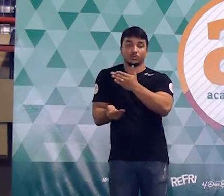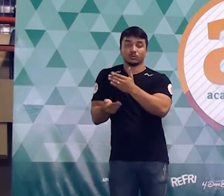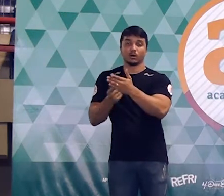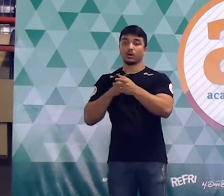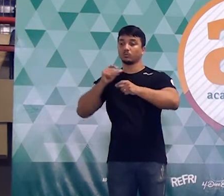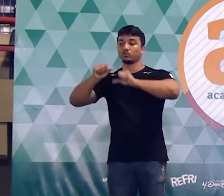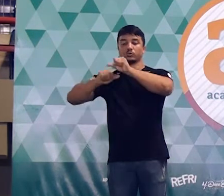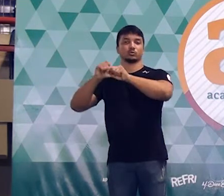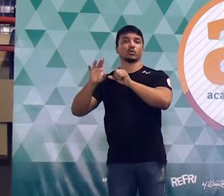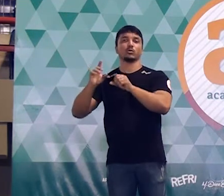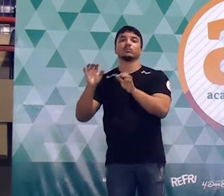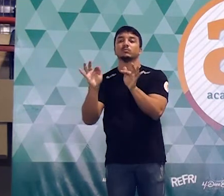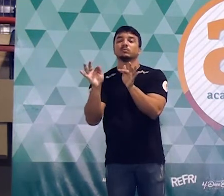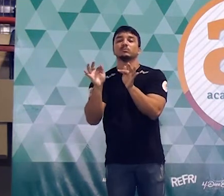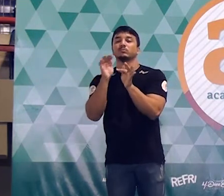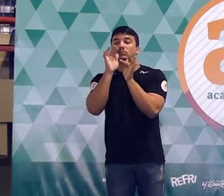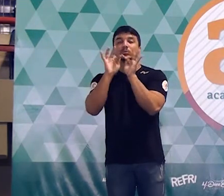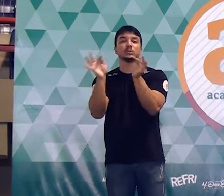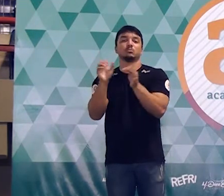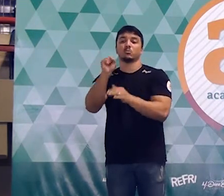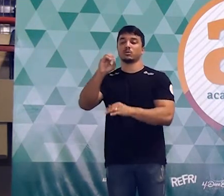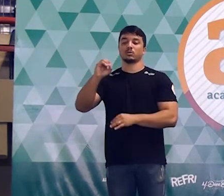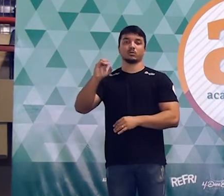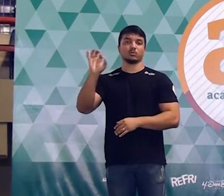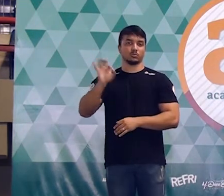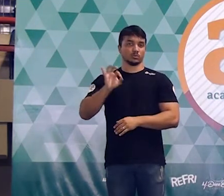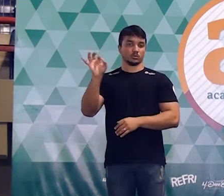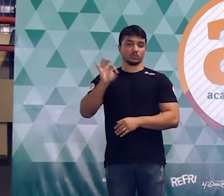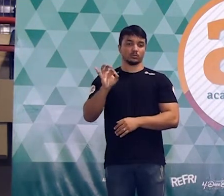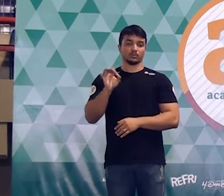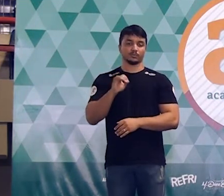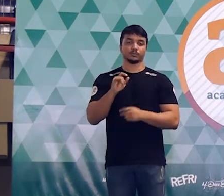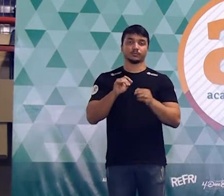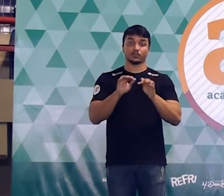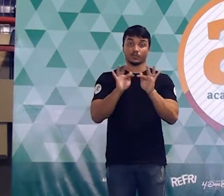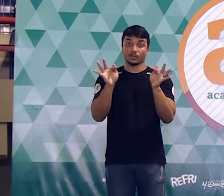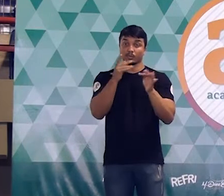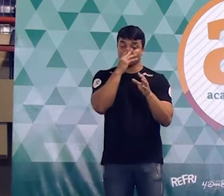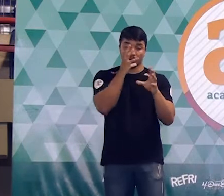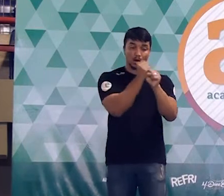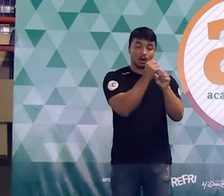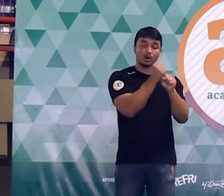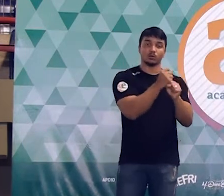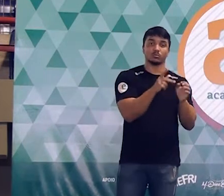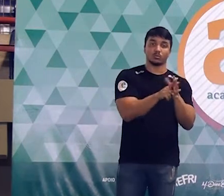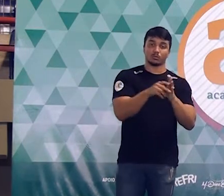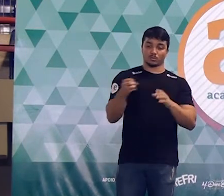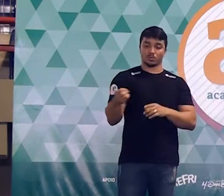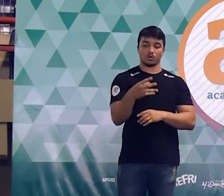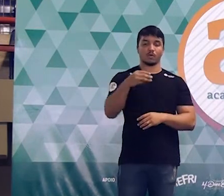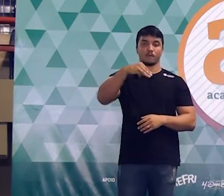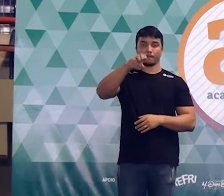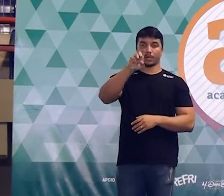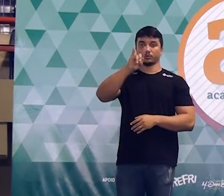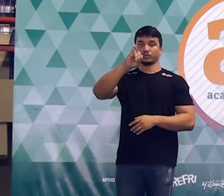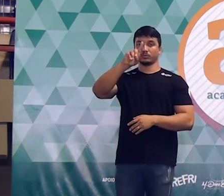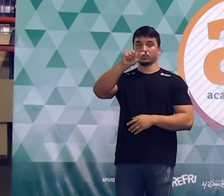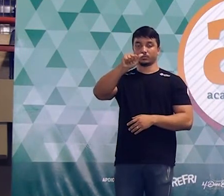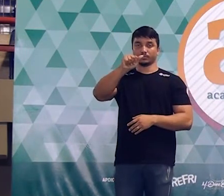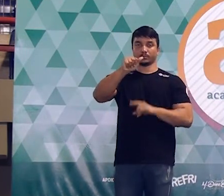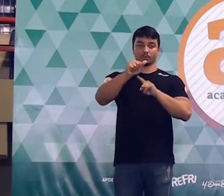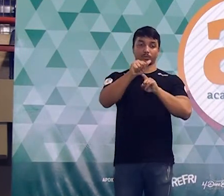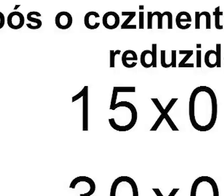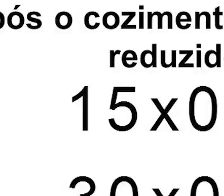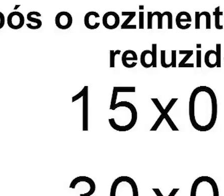agora sobrou apenas 80% da medida. Então, o é que nós vamos fazer? Vamos efetuar o cálculo das novas medidas. Eu vou fazer